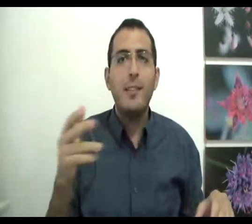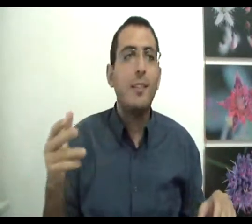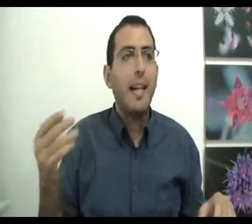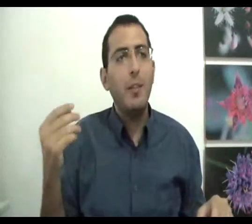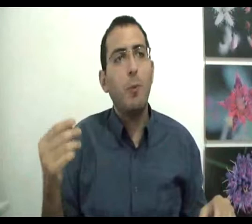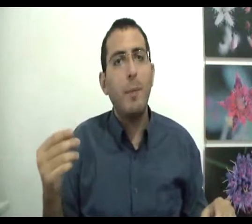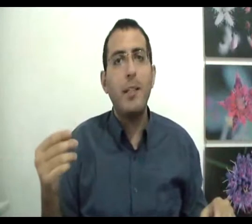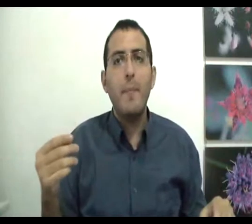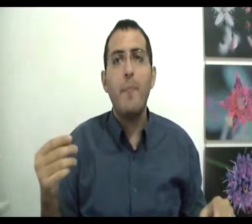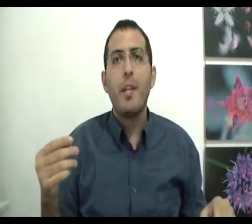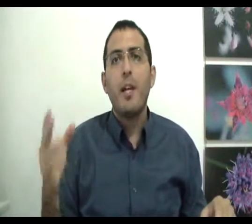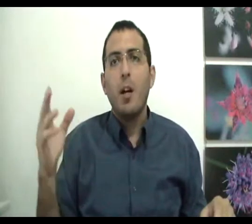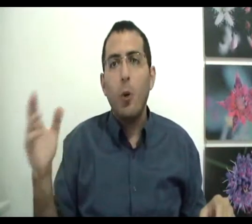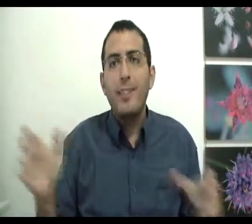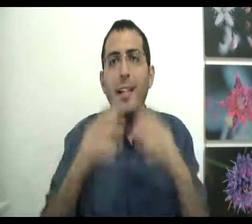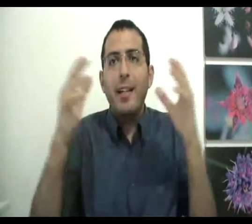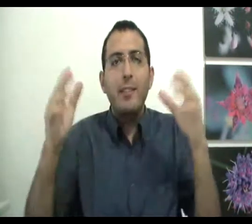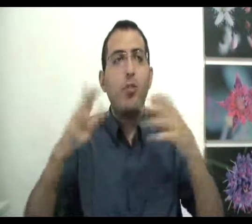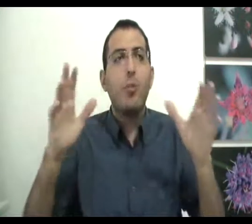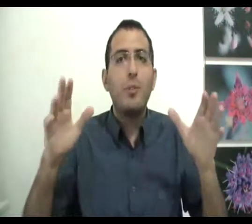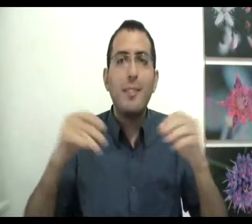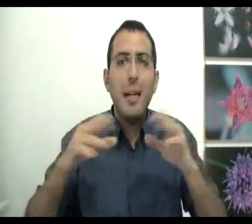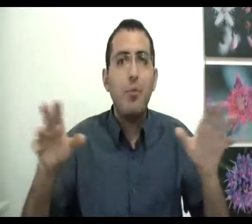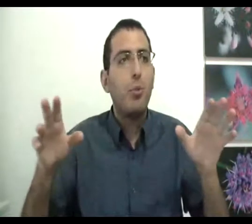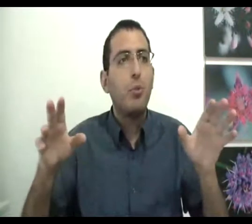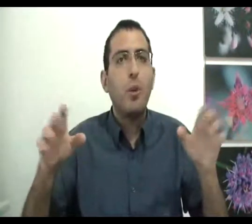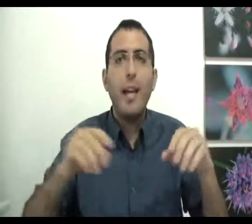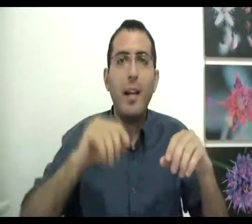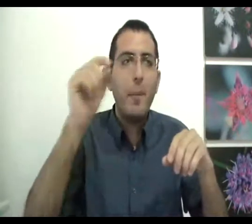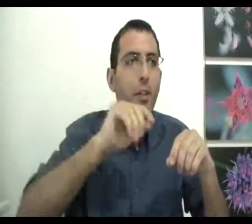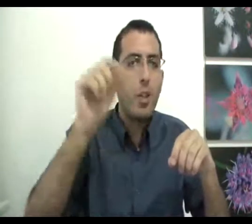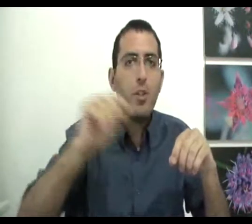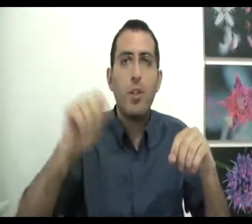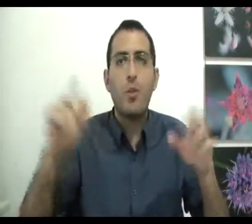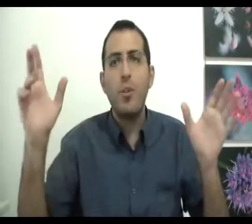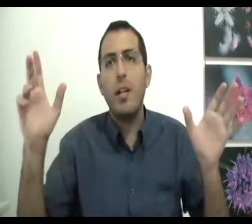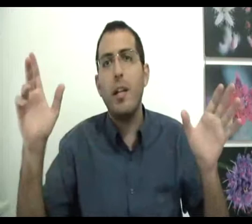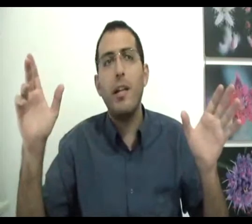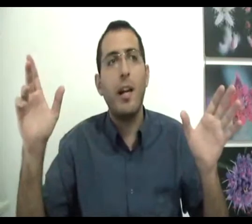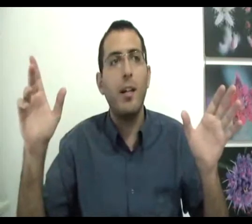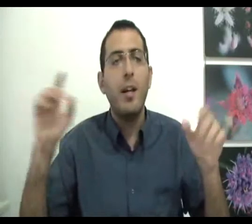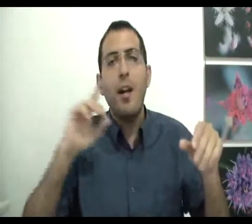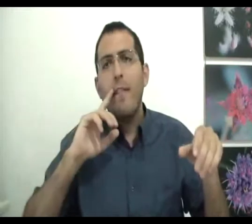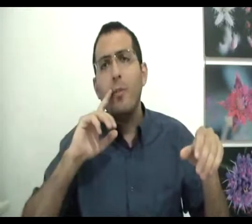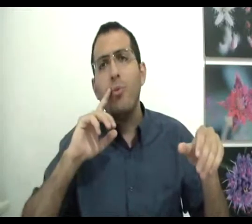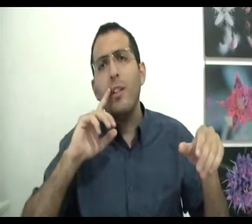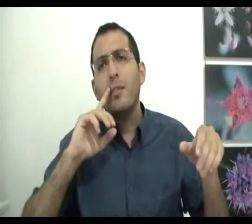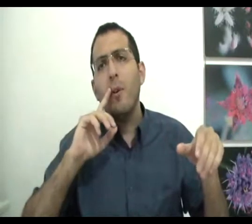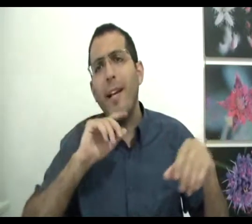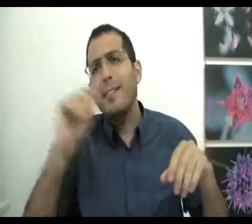נגיד לדוגמה בן אדם עושה איזה שטוט סתם שטוט, לוקח מקשקש כשקוש על ליר ואז הוא שואל את עצמו, איך אני